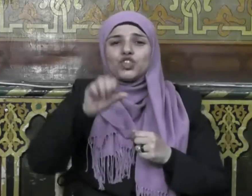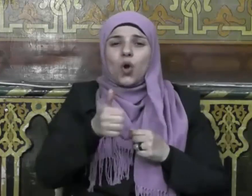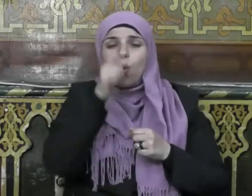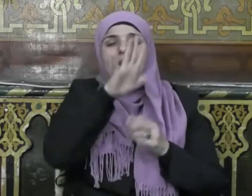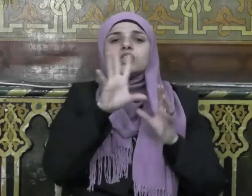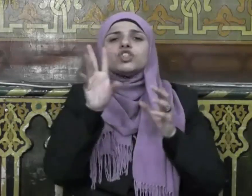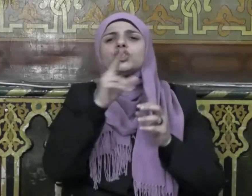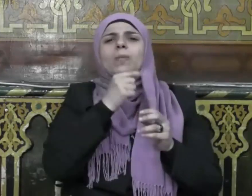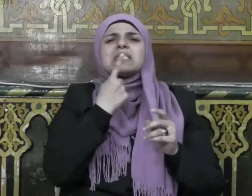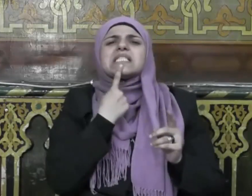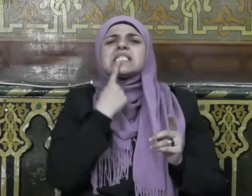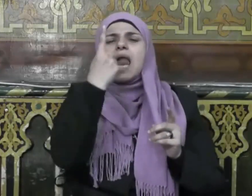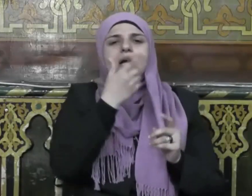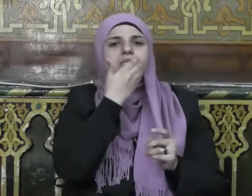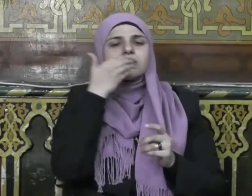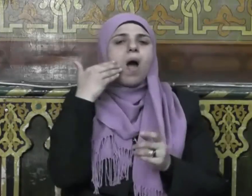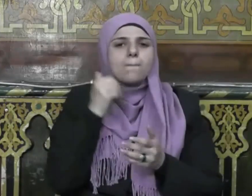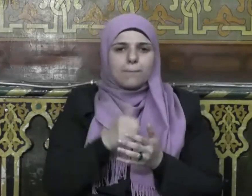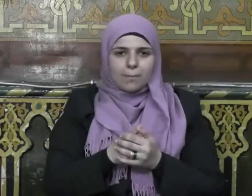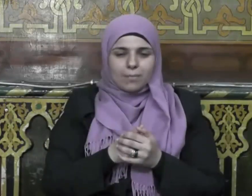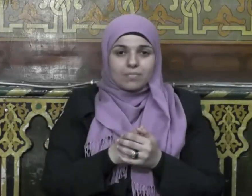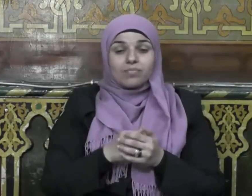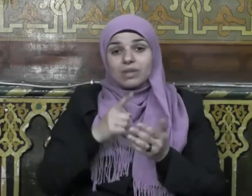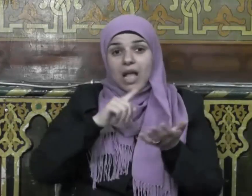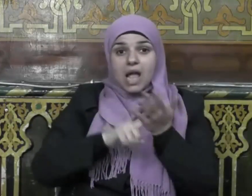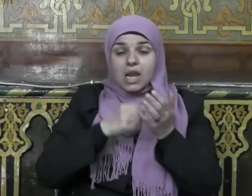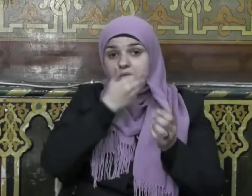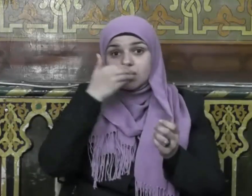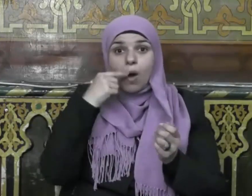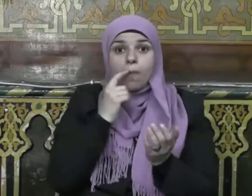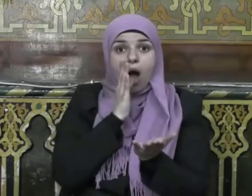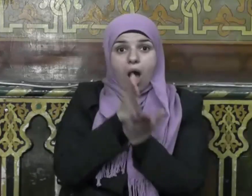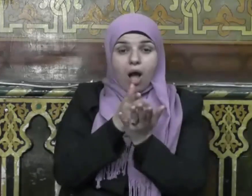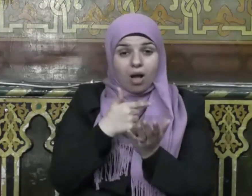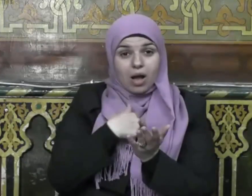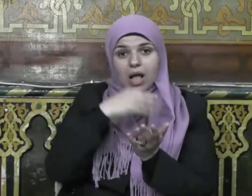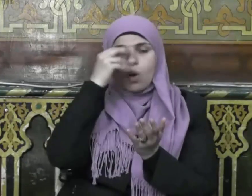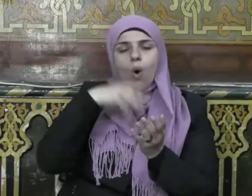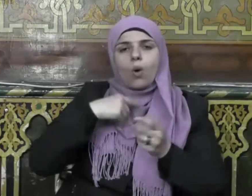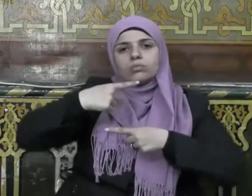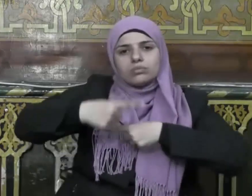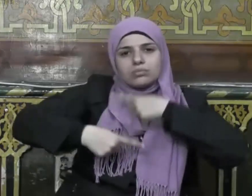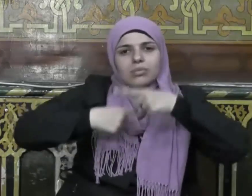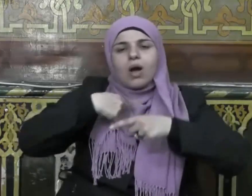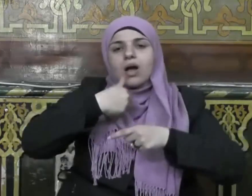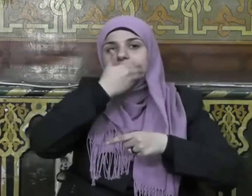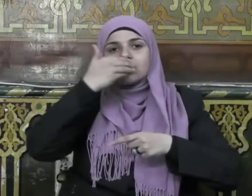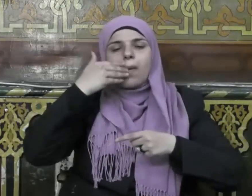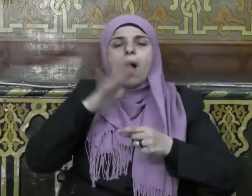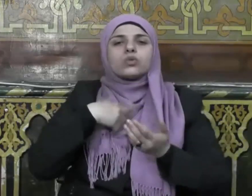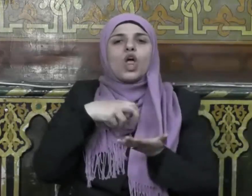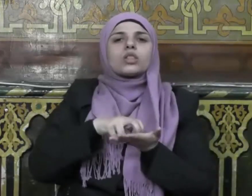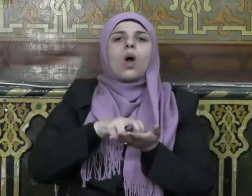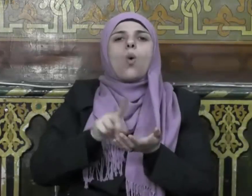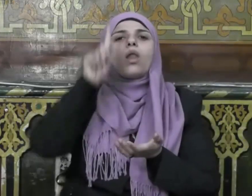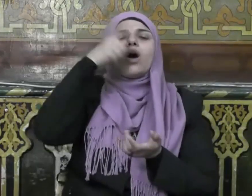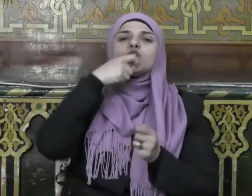كصيام الدهر إن الصائم الحق هو الذي أورثه صيامه تقوى الله عز وجل